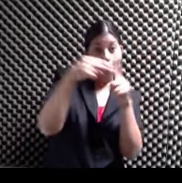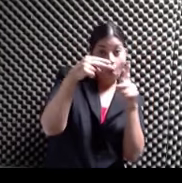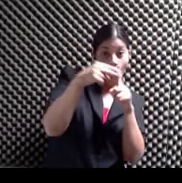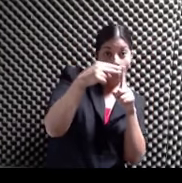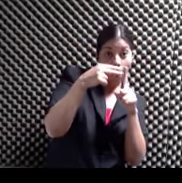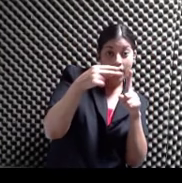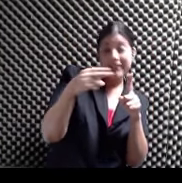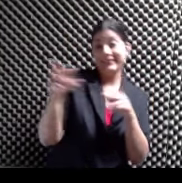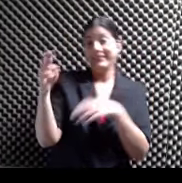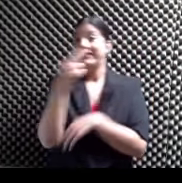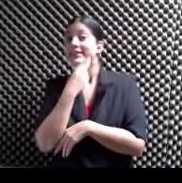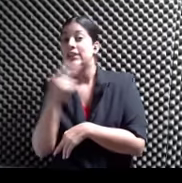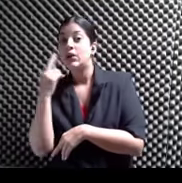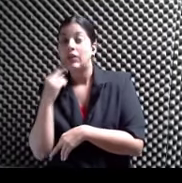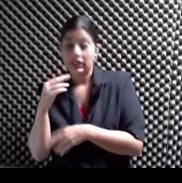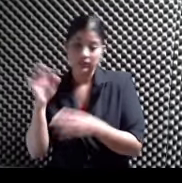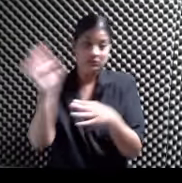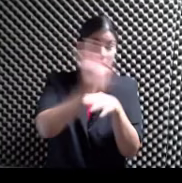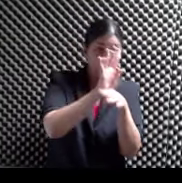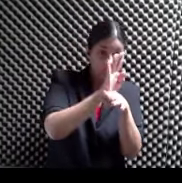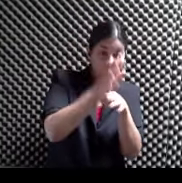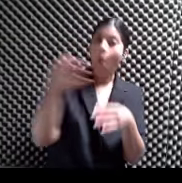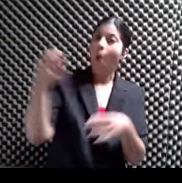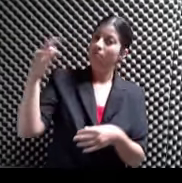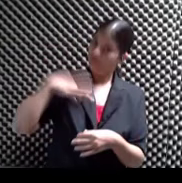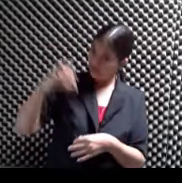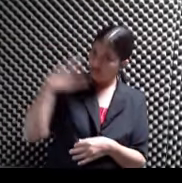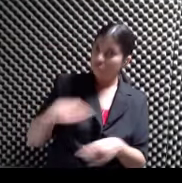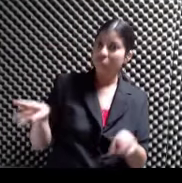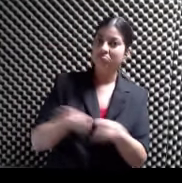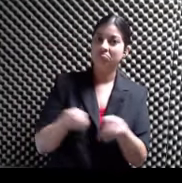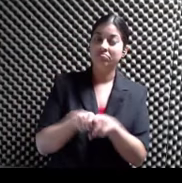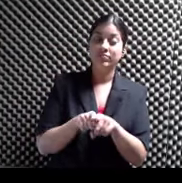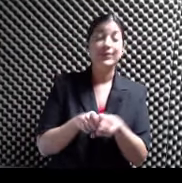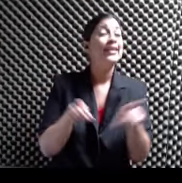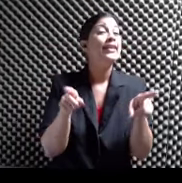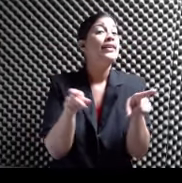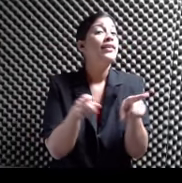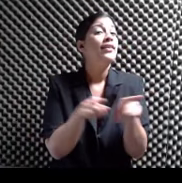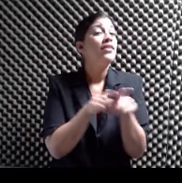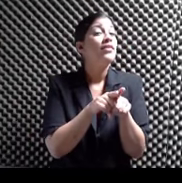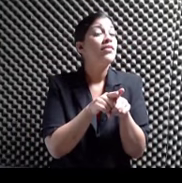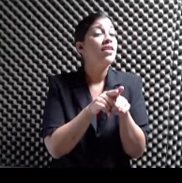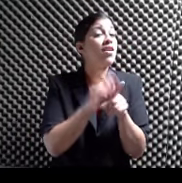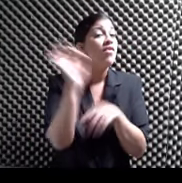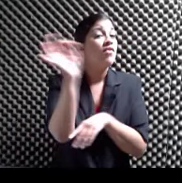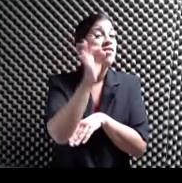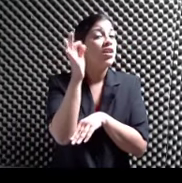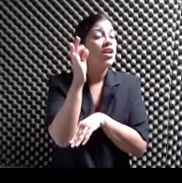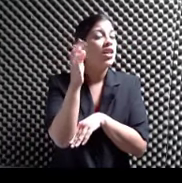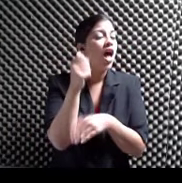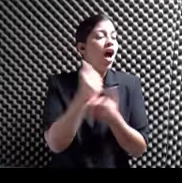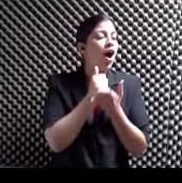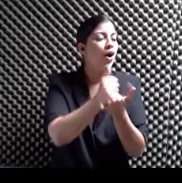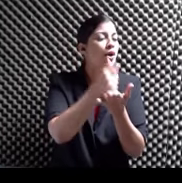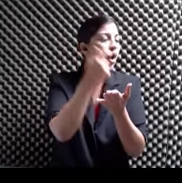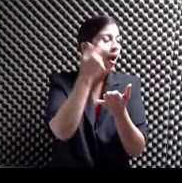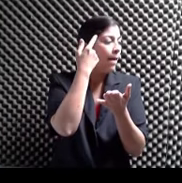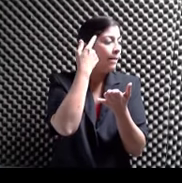Restaurantes y otros comercios de Adjunta Además este festival Ayuda a estrechar los lazos de amistad Entre los